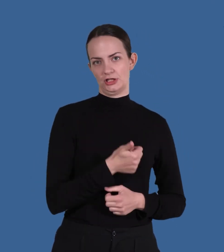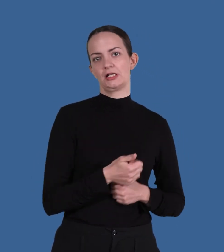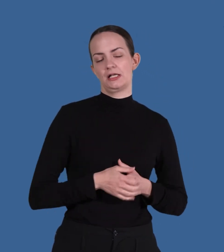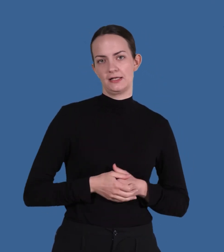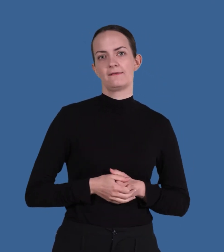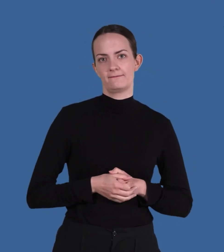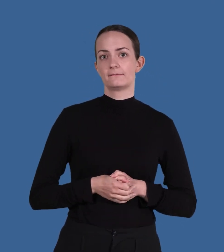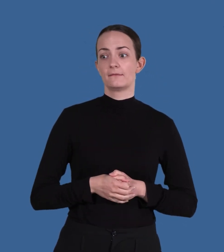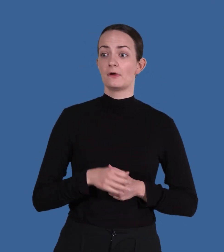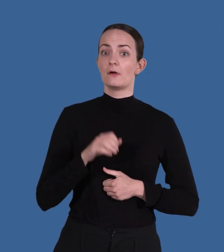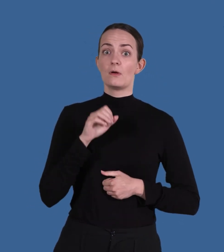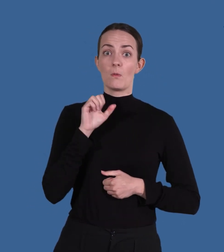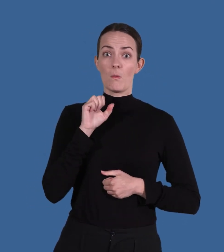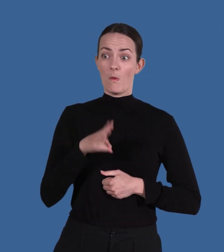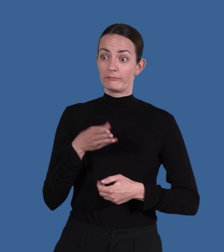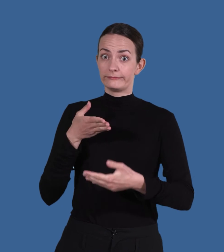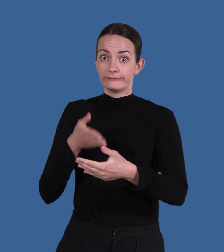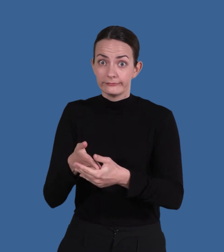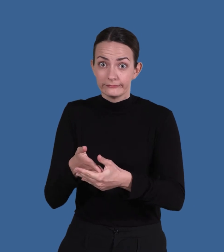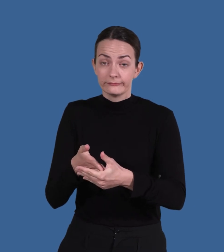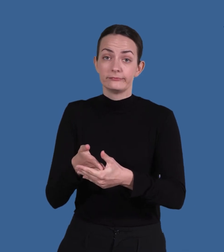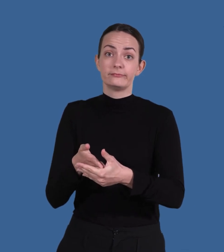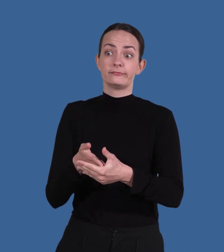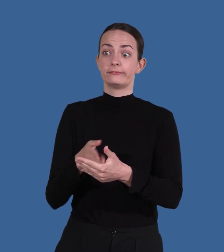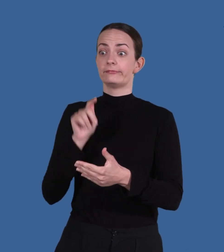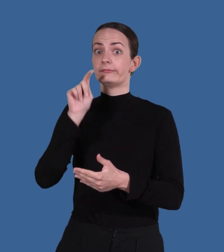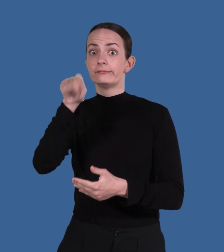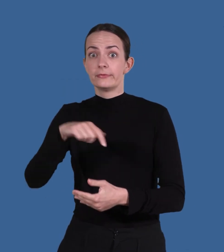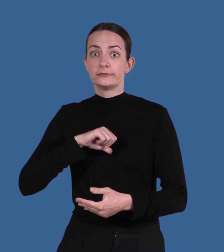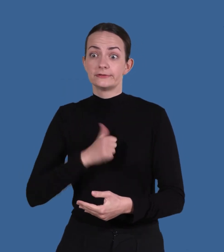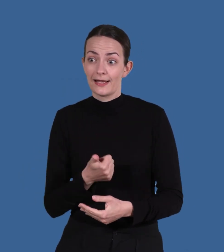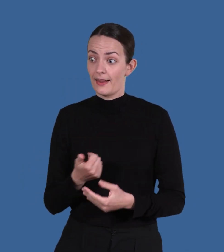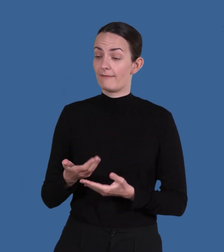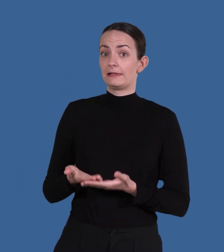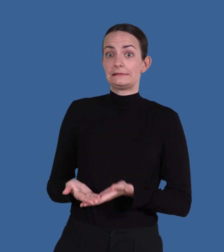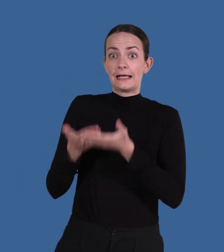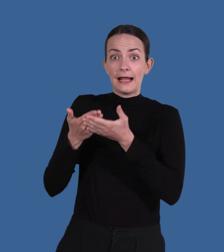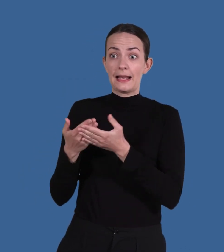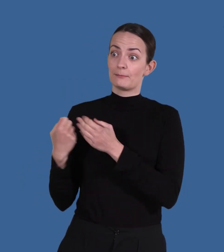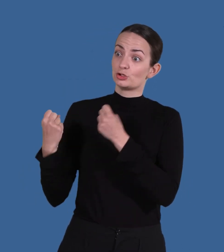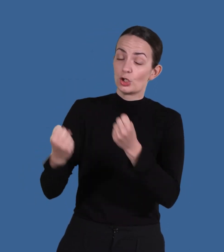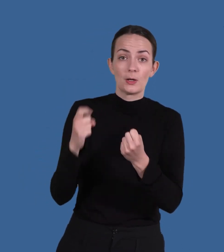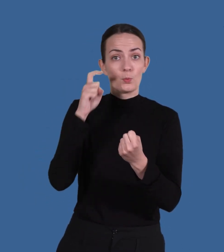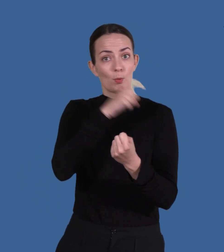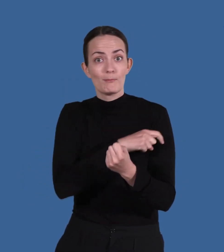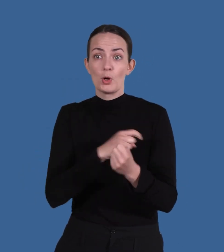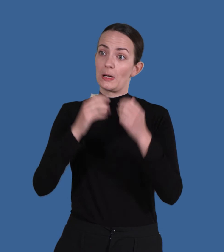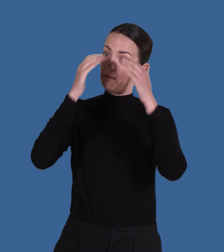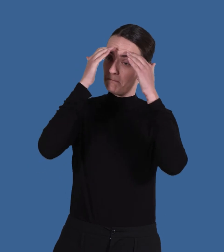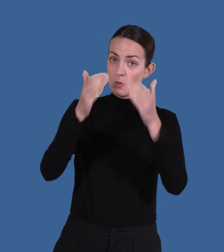den för resan Du kan begära en resa till det närmaste vaccinationsstället Om du inte kan ta det dit själv och följande stämmer